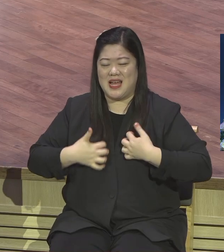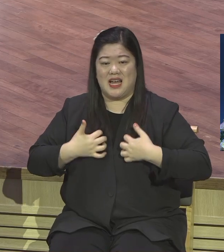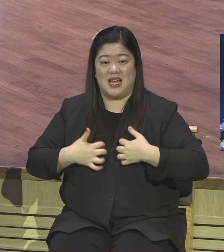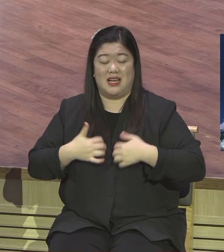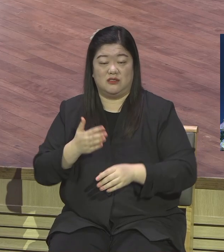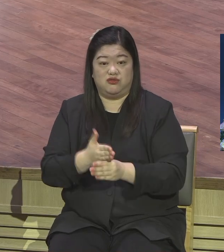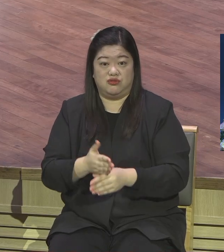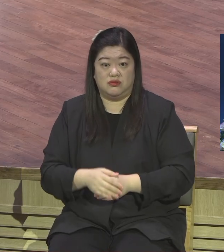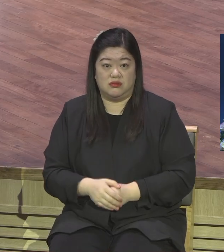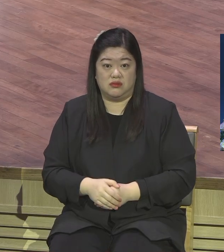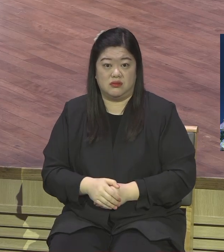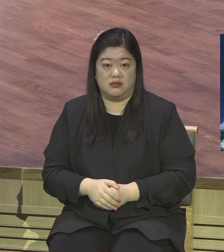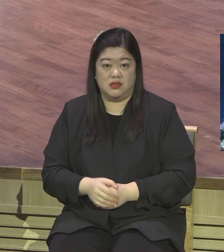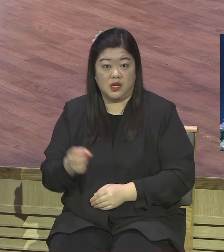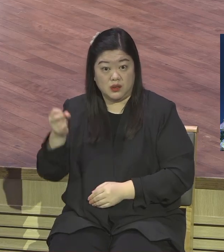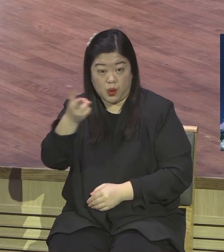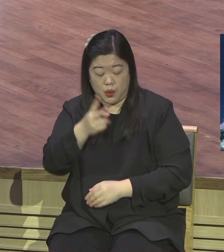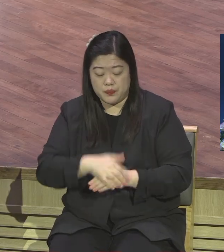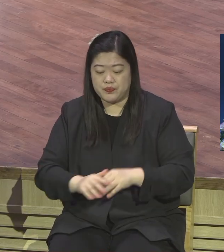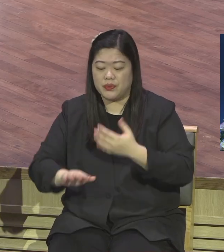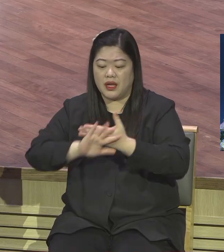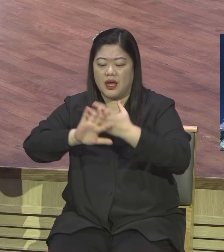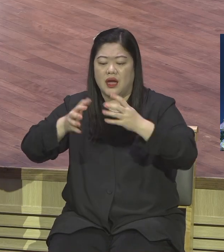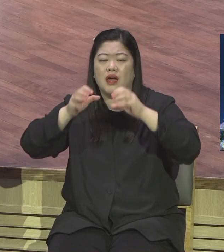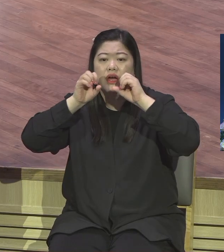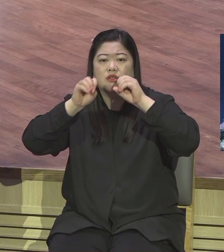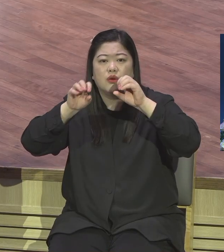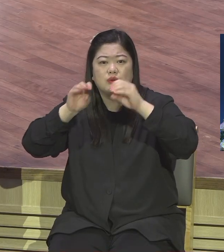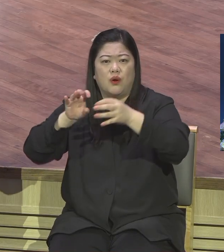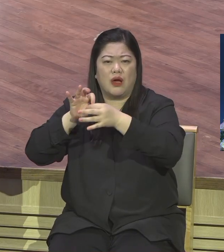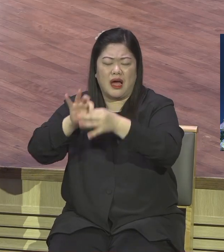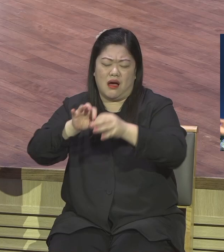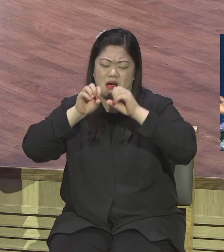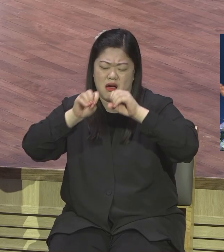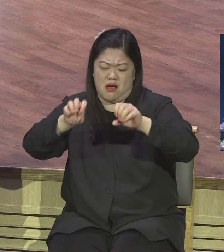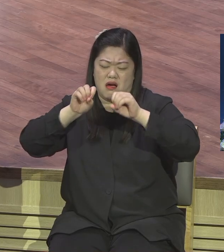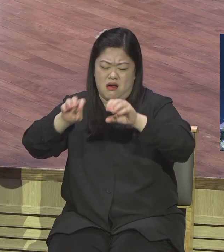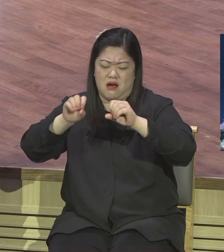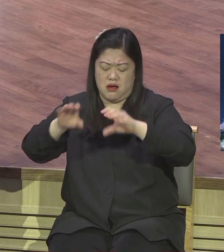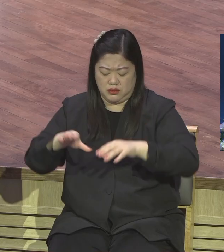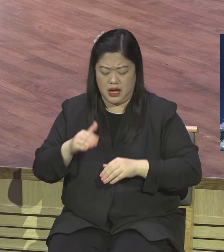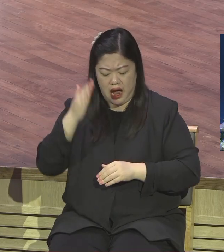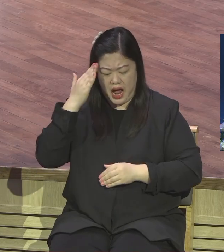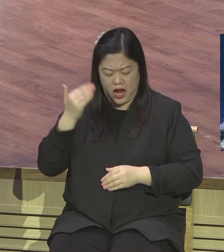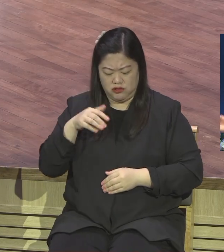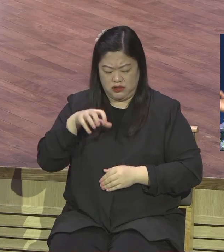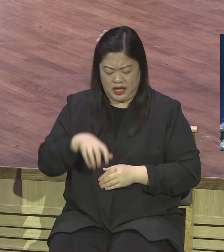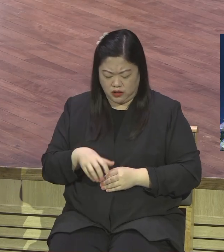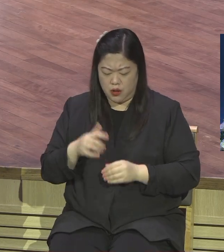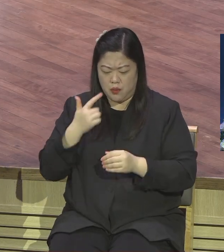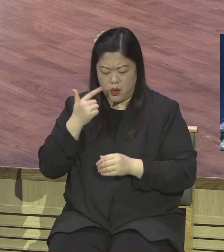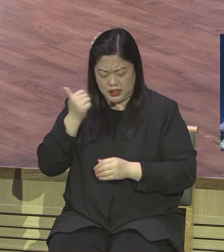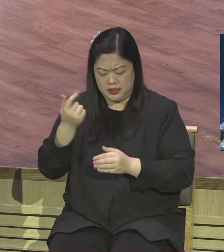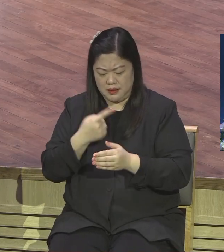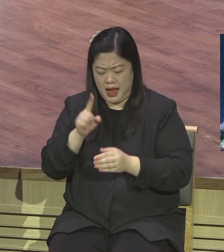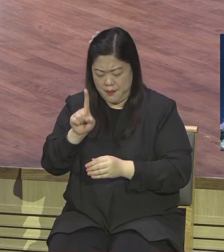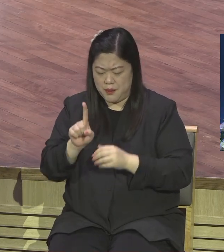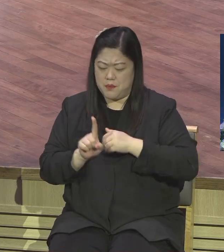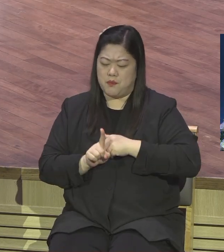그냥 선교하려고 성도들이 기도해서 파송해서 선교비 줘가지고 그걸 보냈는데 뭐 있었어. 저기로